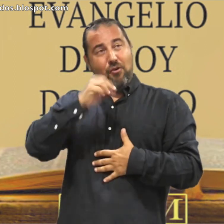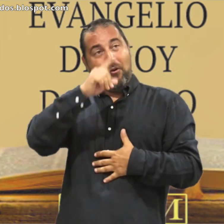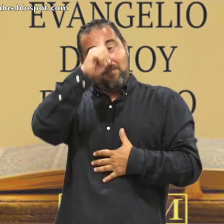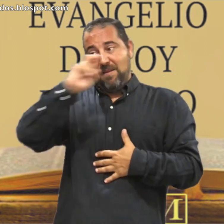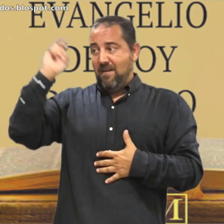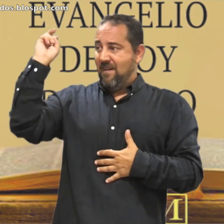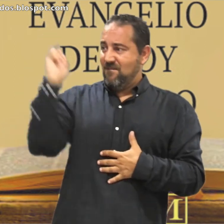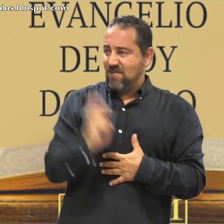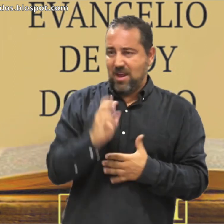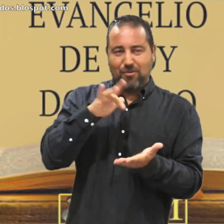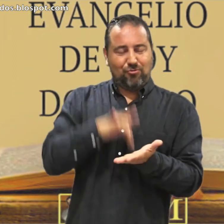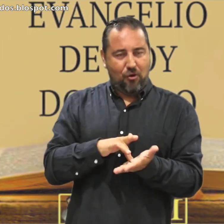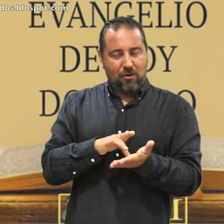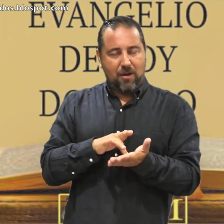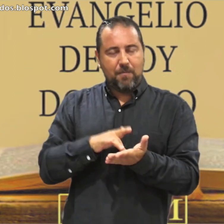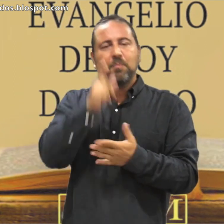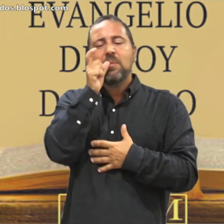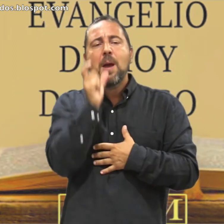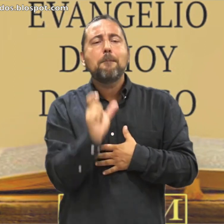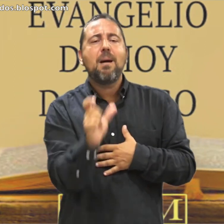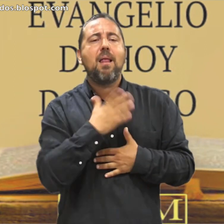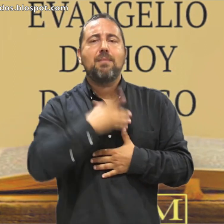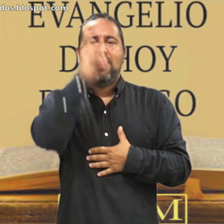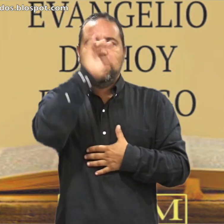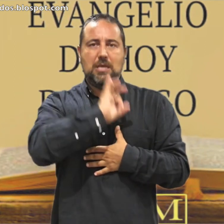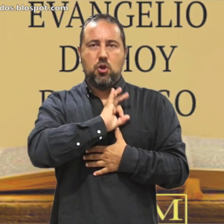hijo Del hombre Palabra Del Señor